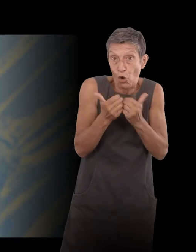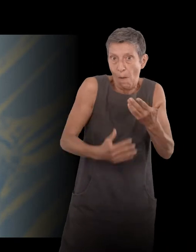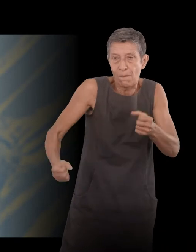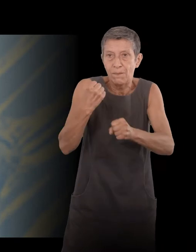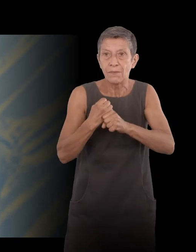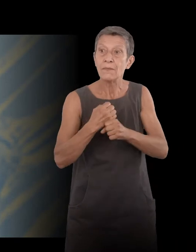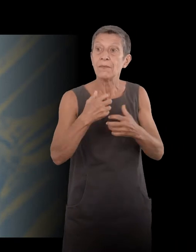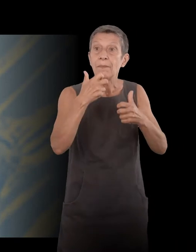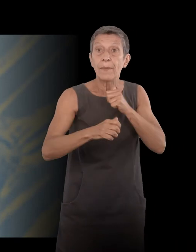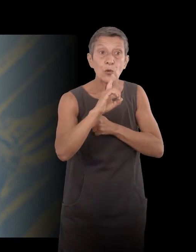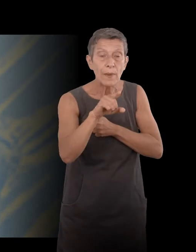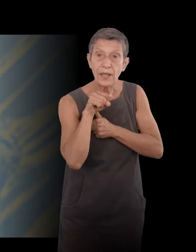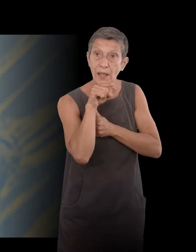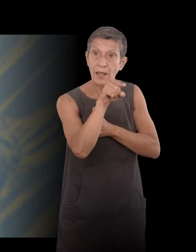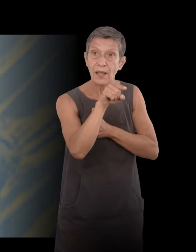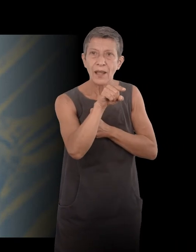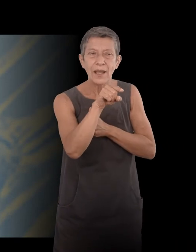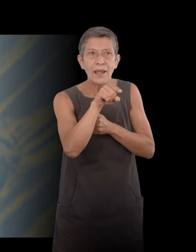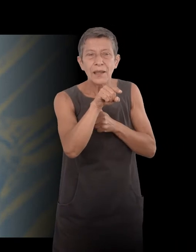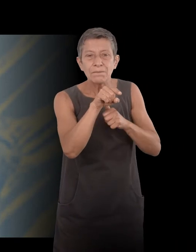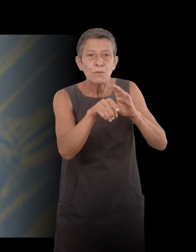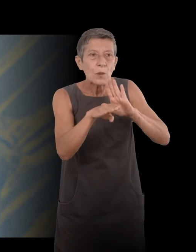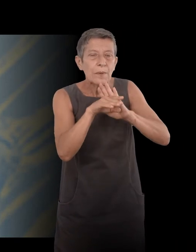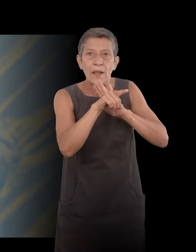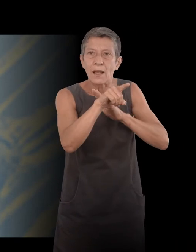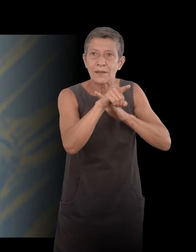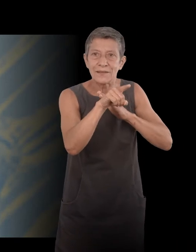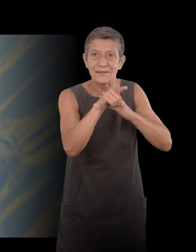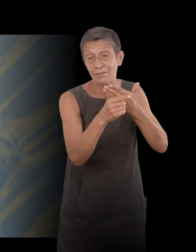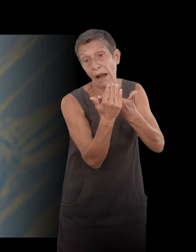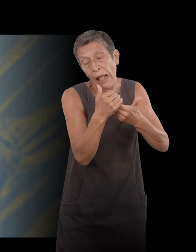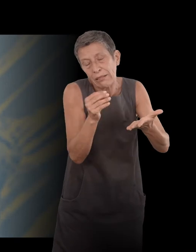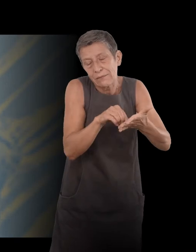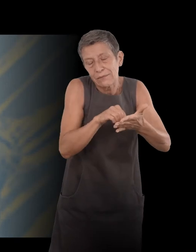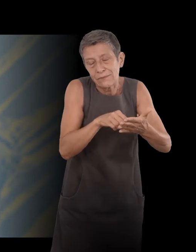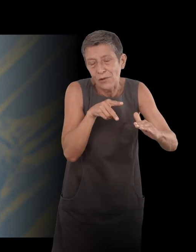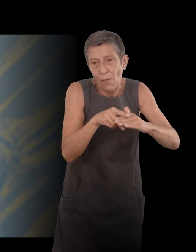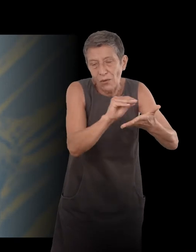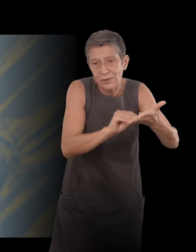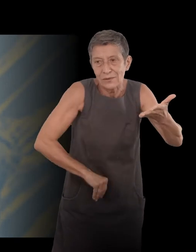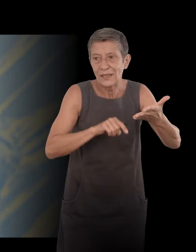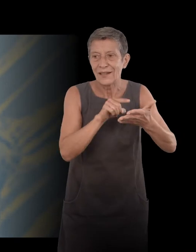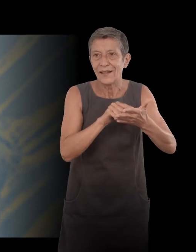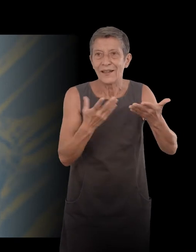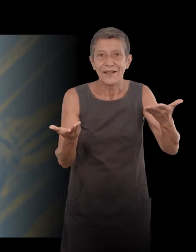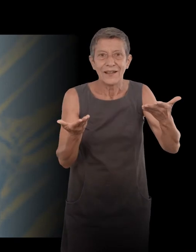a letter, a letter of more, which he wrote to a basset